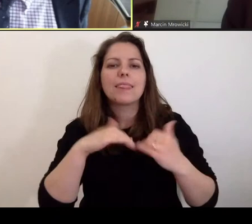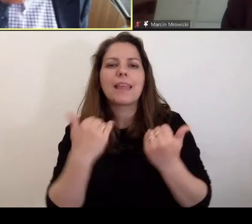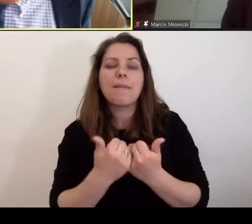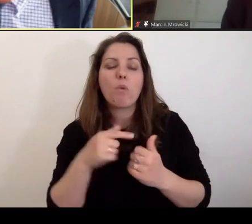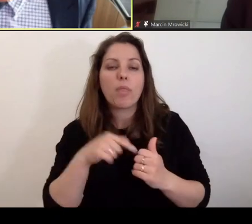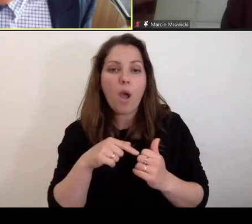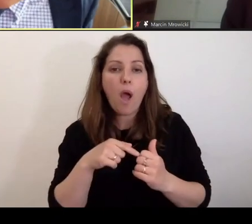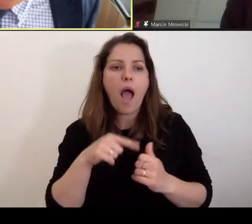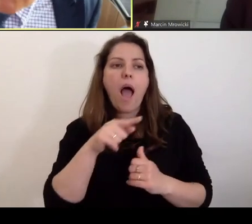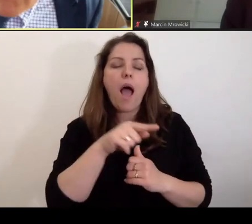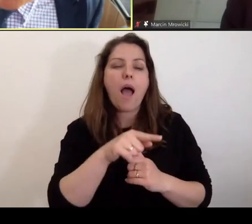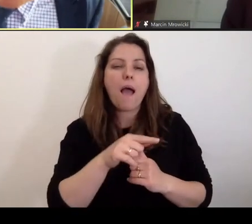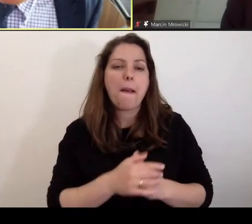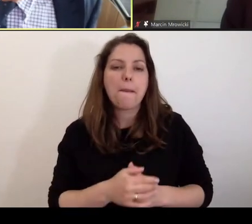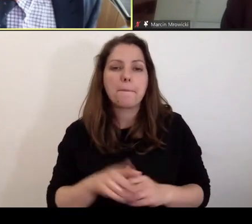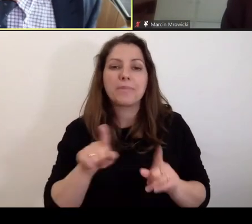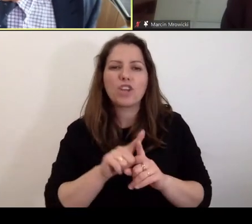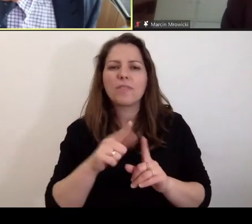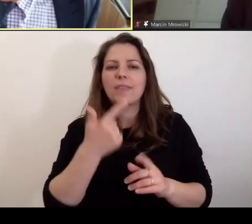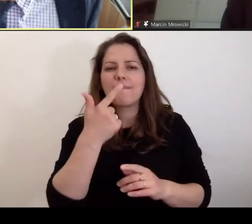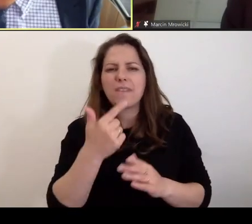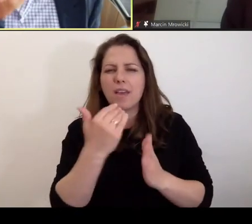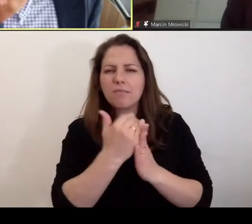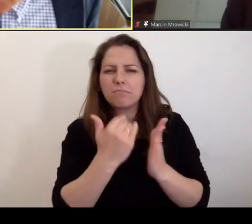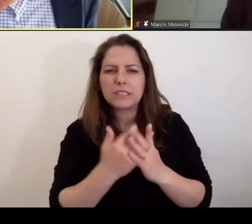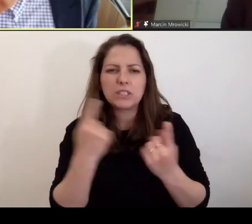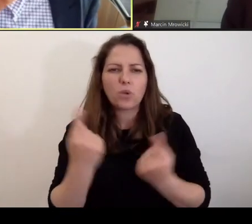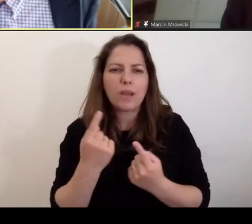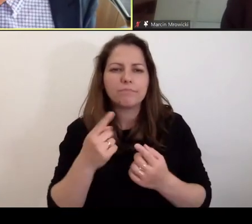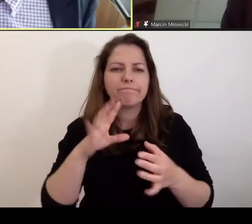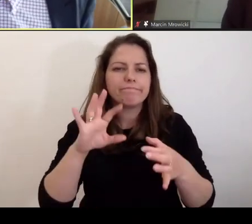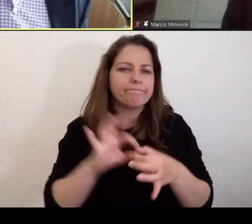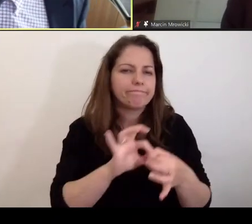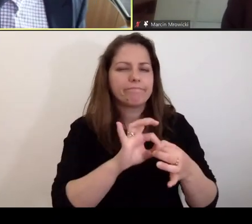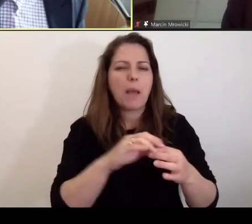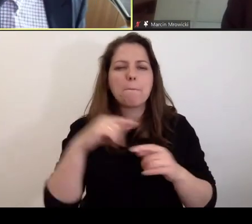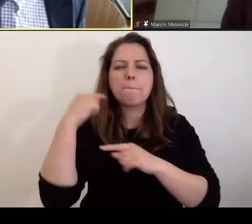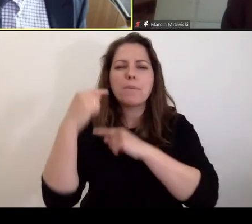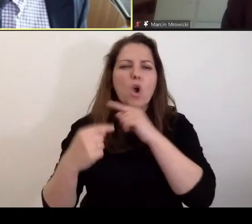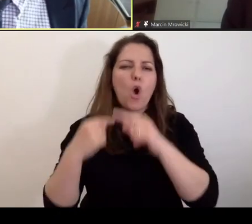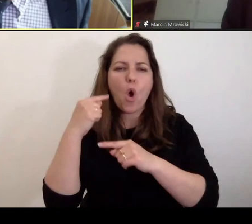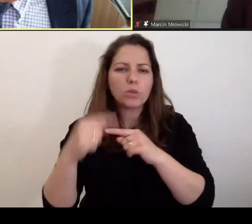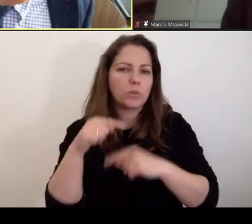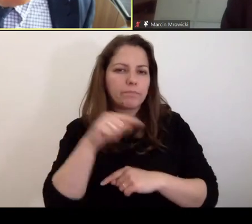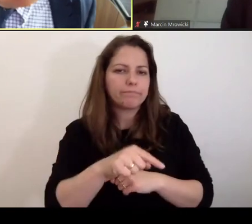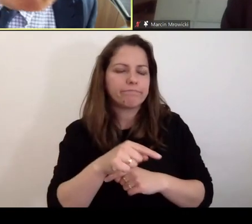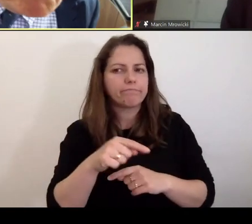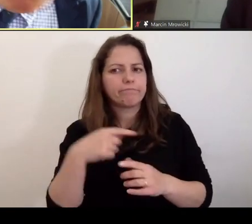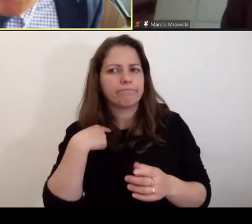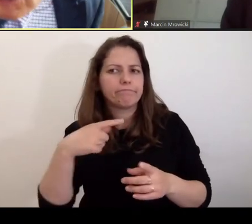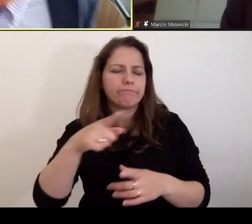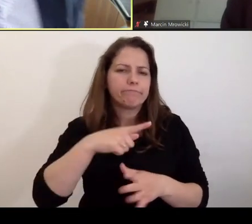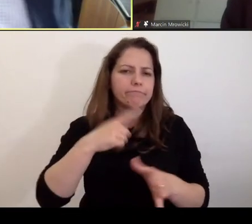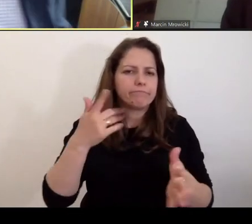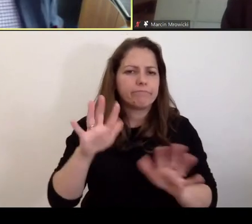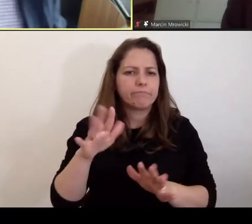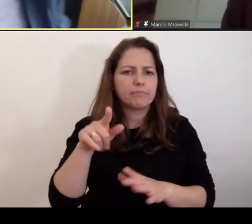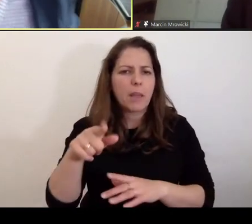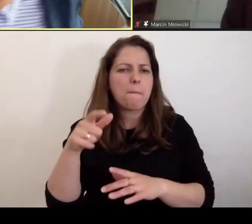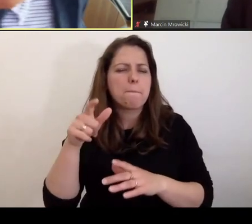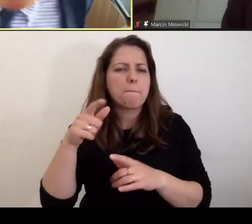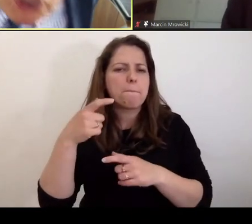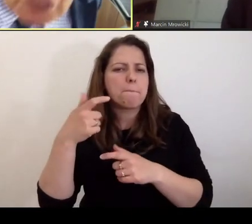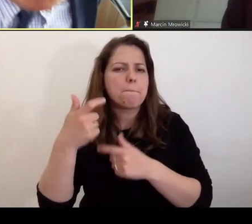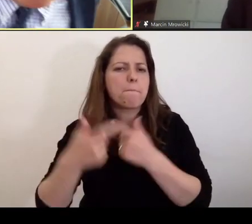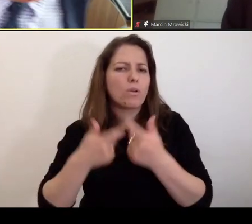No a ponadto są takie dwie podstawowe przesłanki ściśle proceduralne, czyli jedna związana z obawą o losy postępowania,